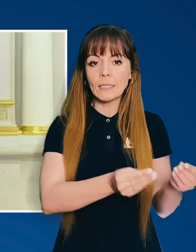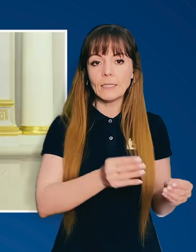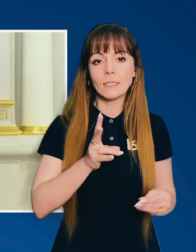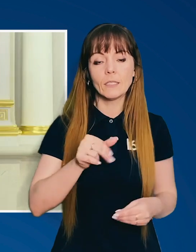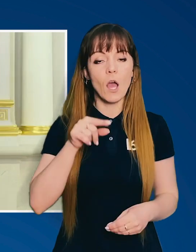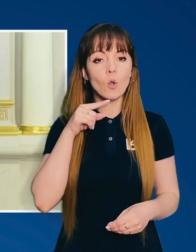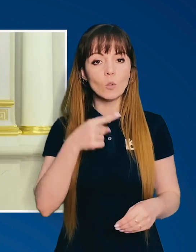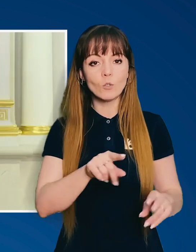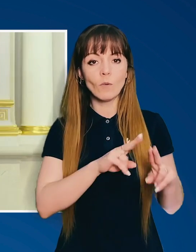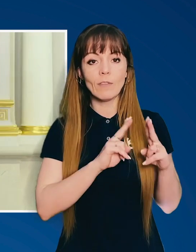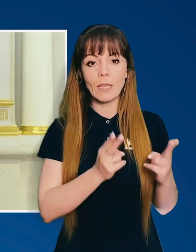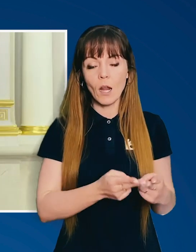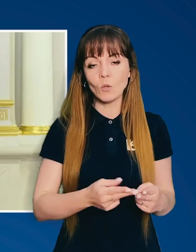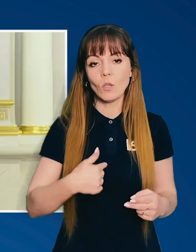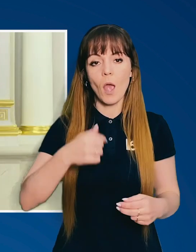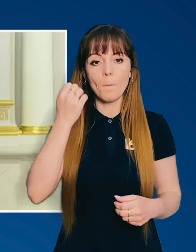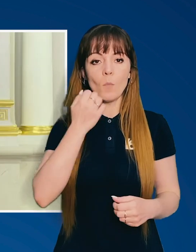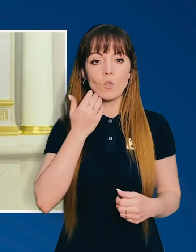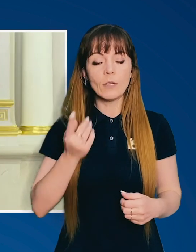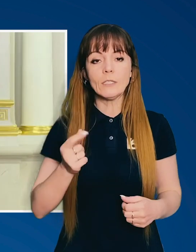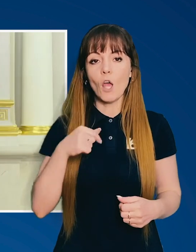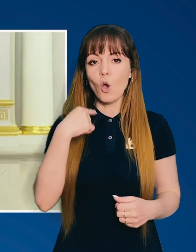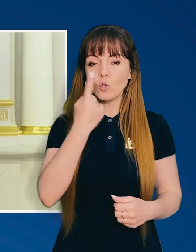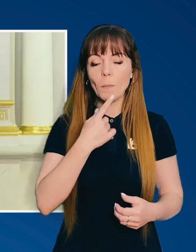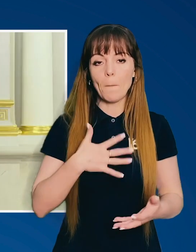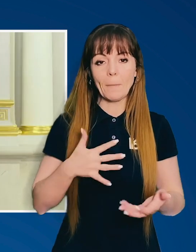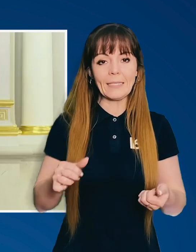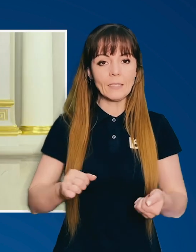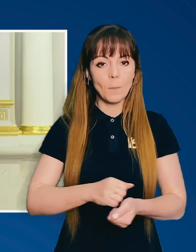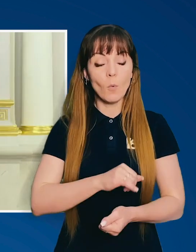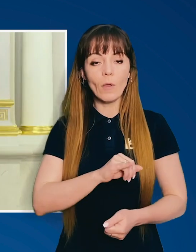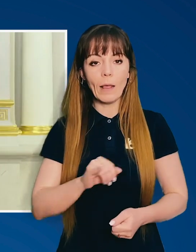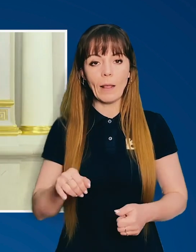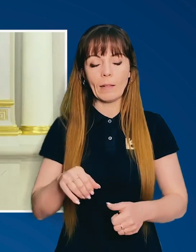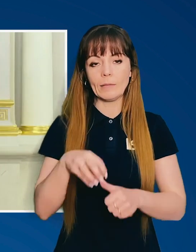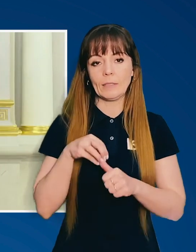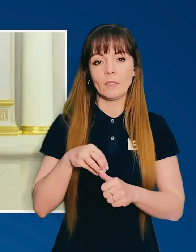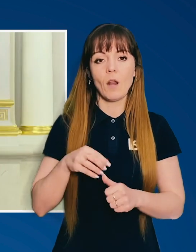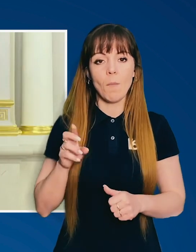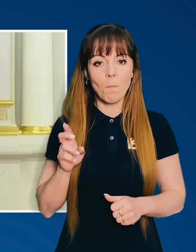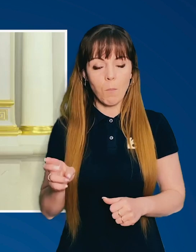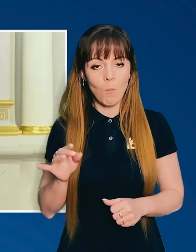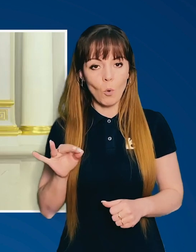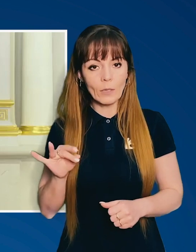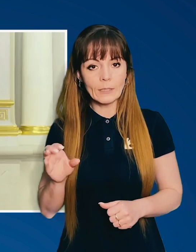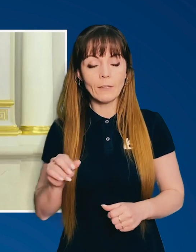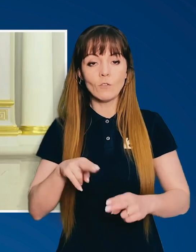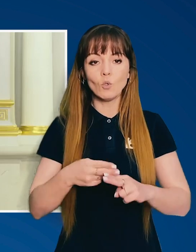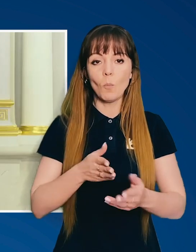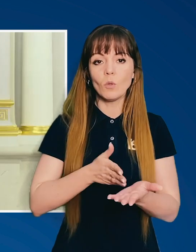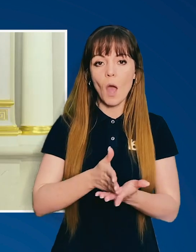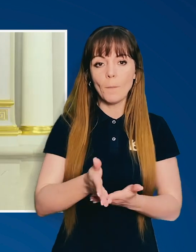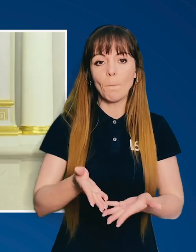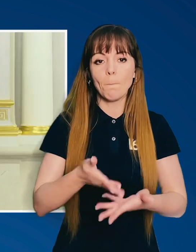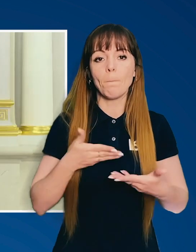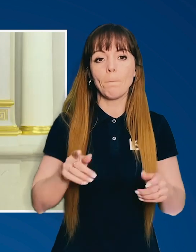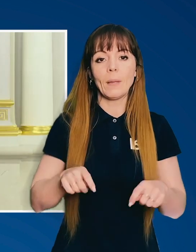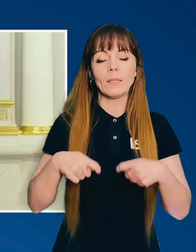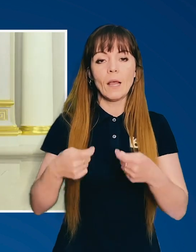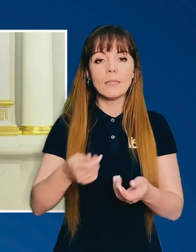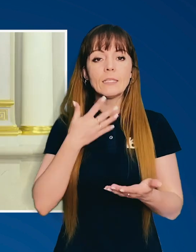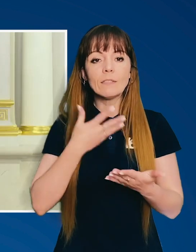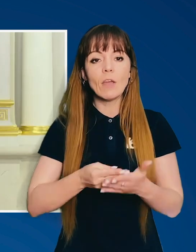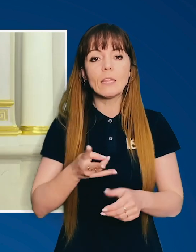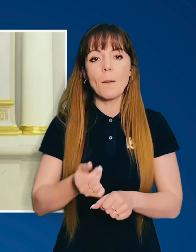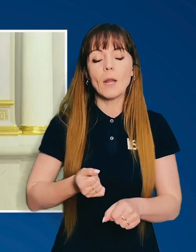санкційний тиск на Російську Федерацію. Я подякував за особисту принциповість і лідера Бориса. На цьому напрямку ми